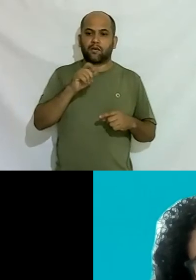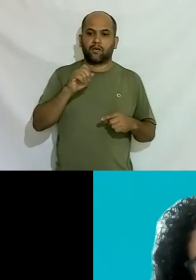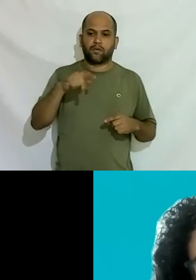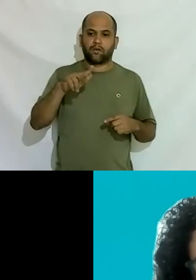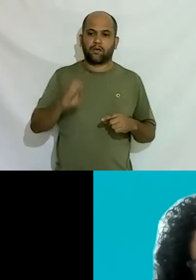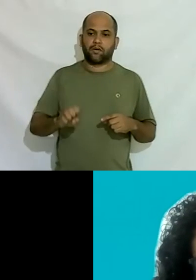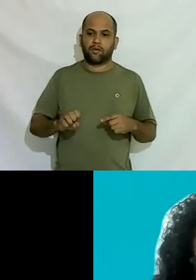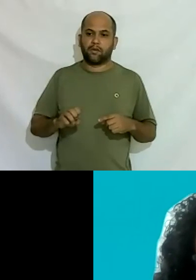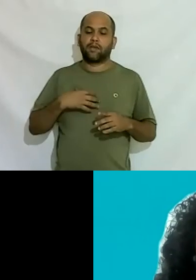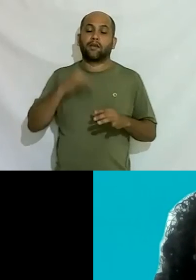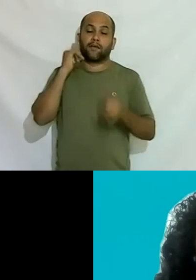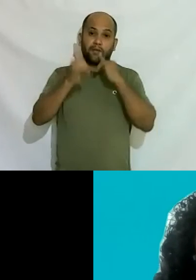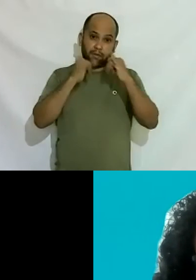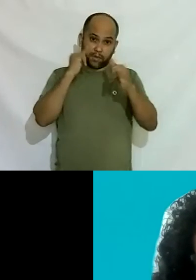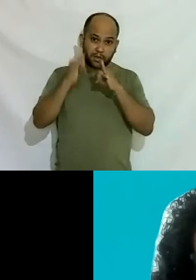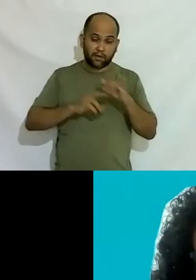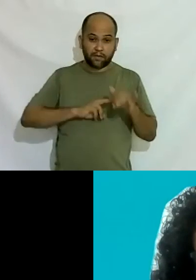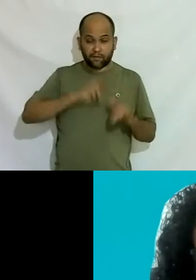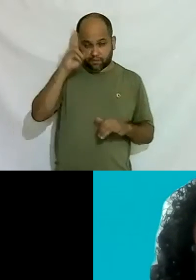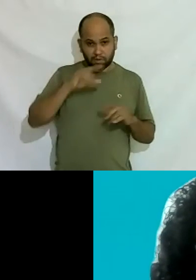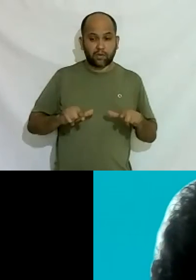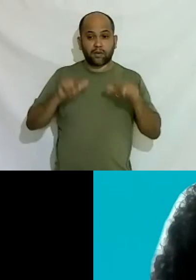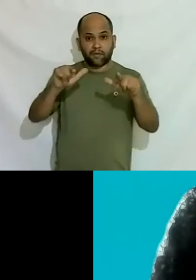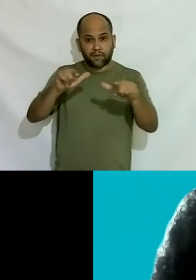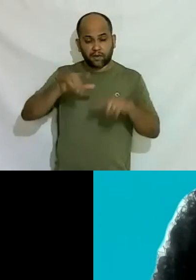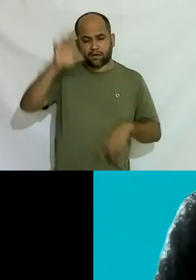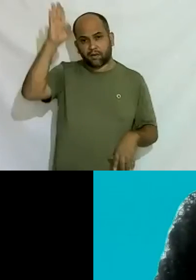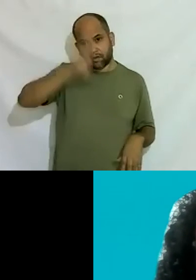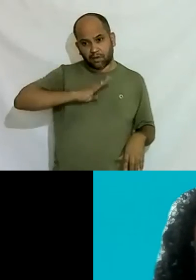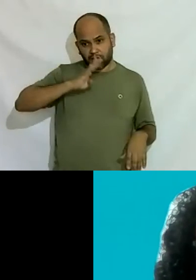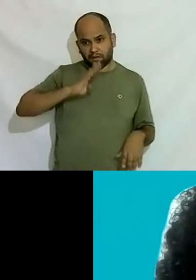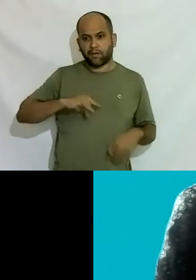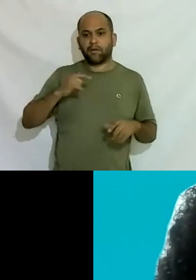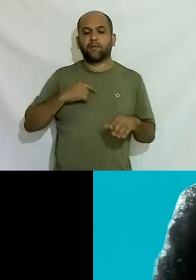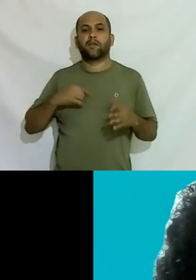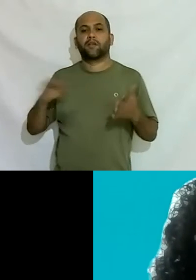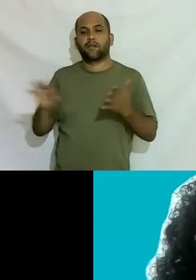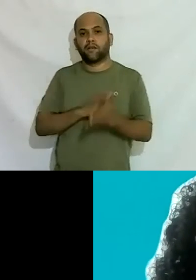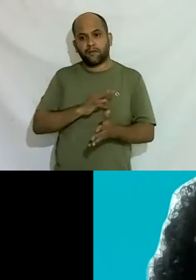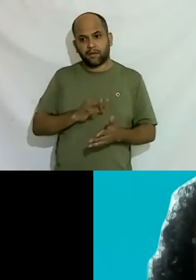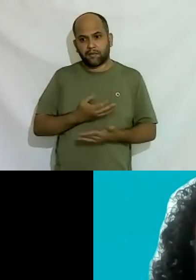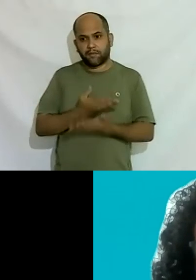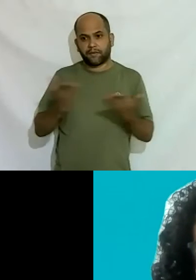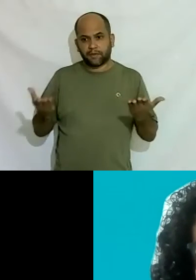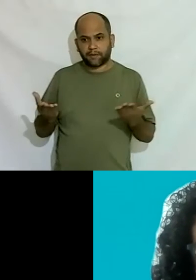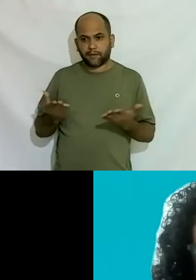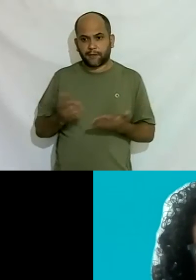muita informação é um curso que tem certificado também gratuito basta se inscrever e fazer então assim é